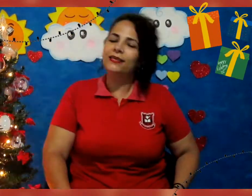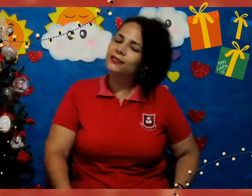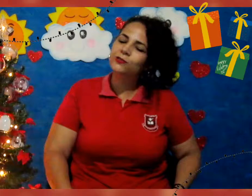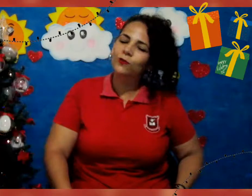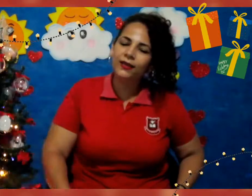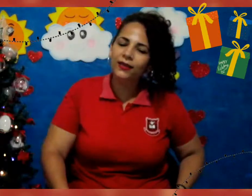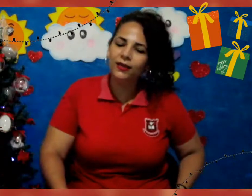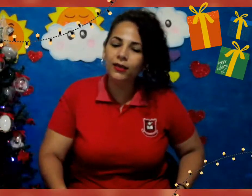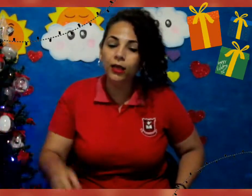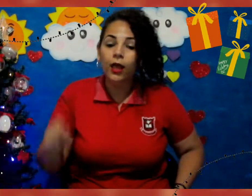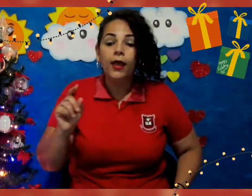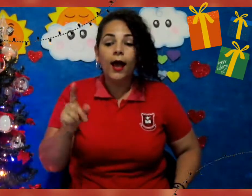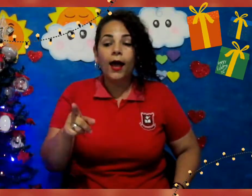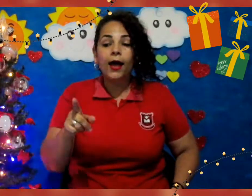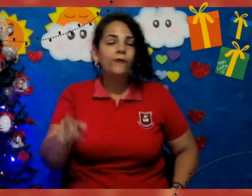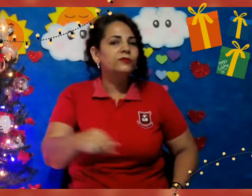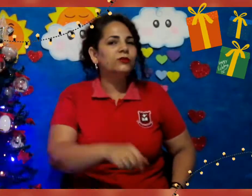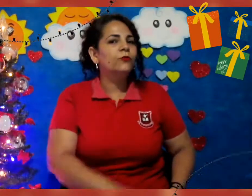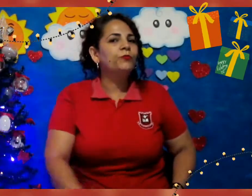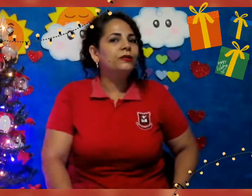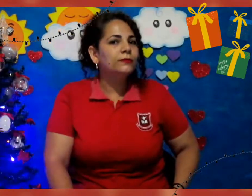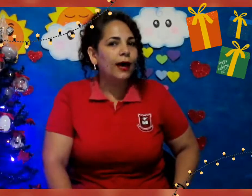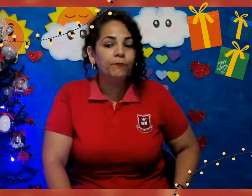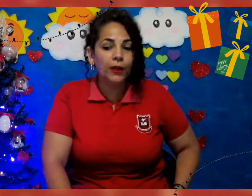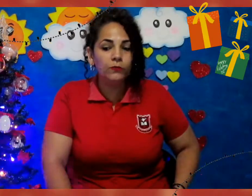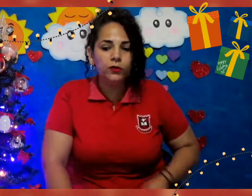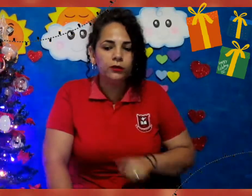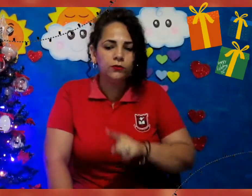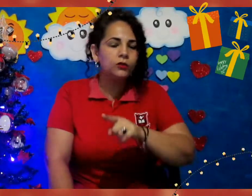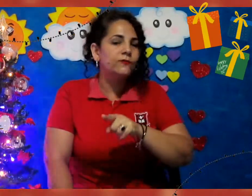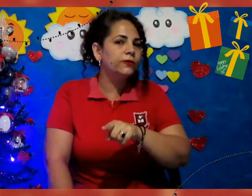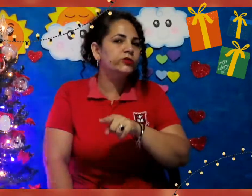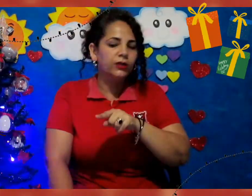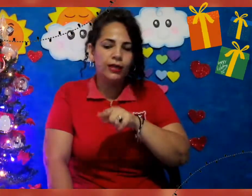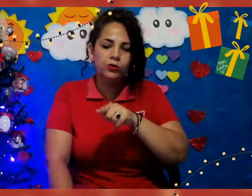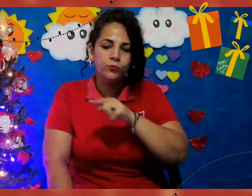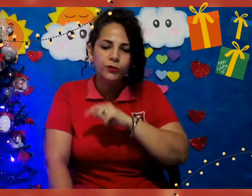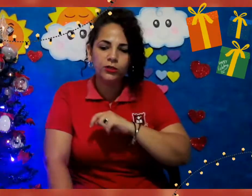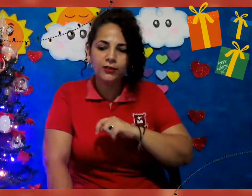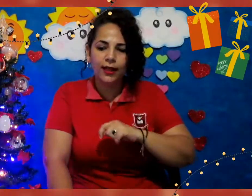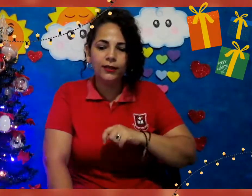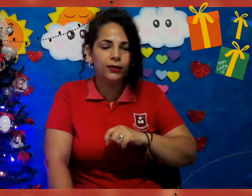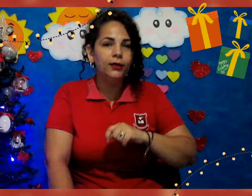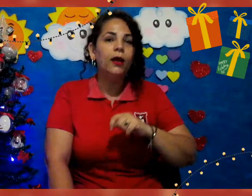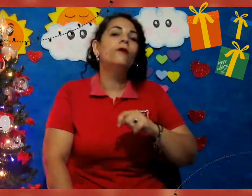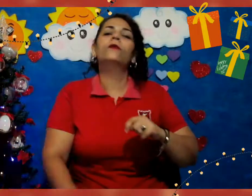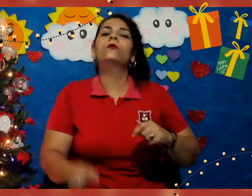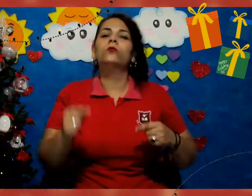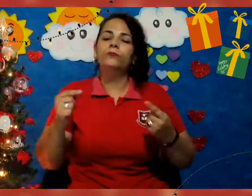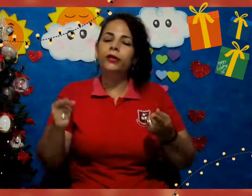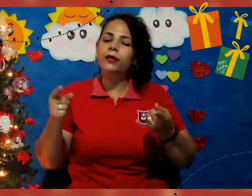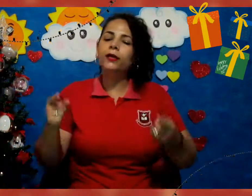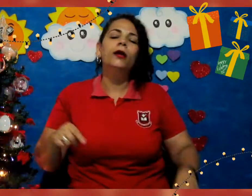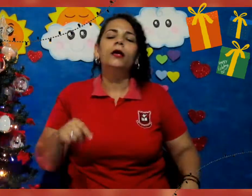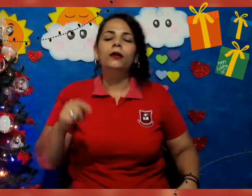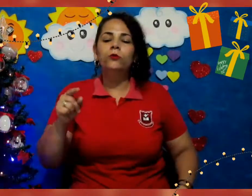Isso aí. Ah, vocês vão pintar bem bonito o nosso vidro de ketchup que está ali. Vamos cobrir no